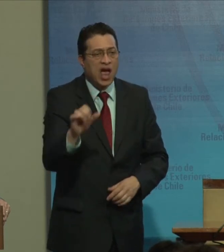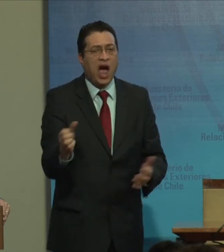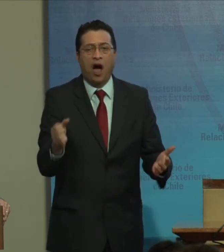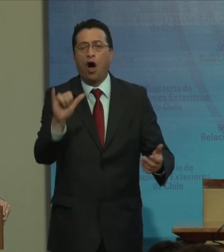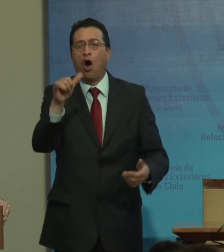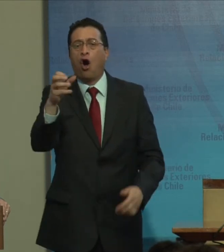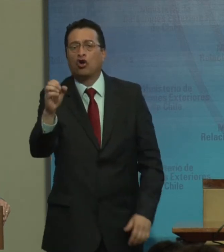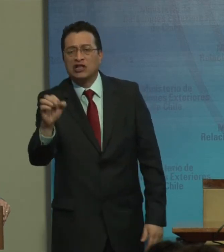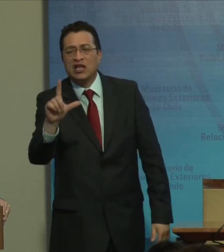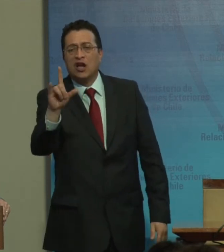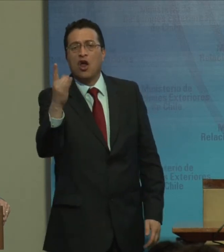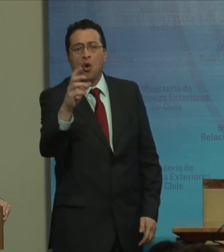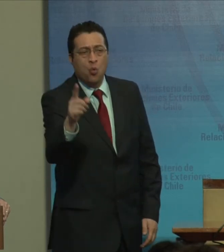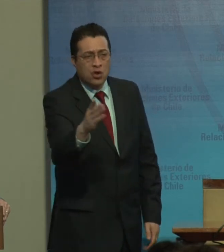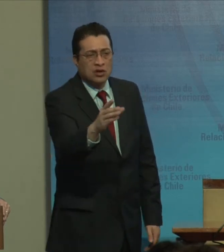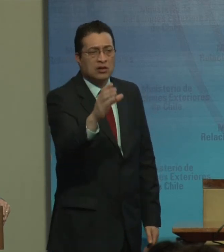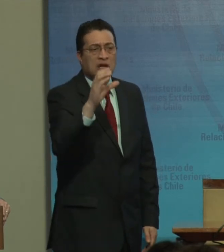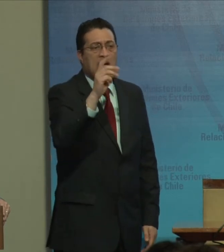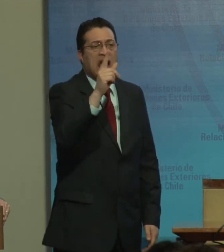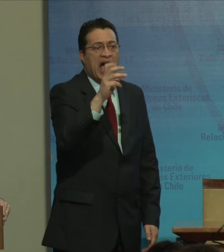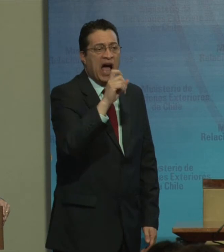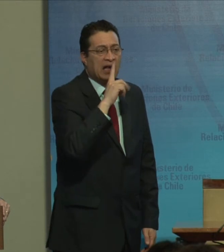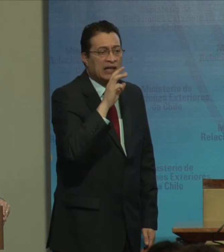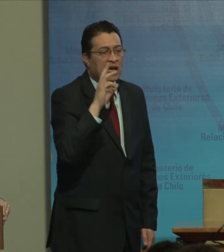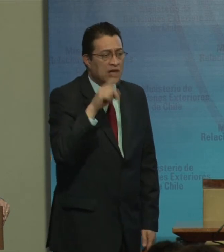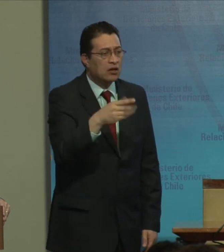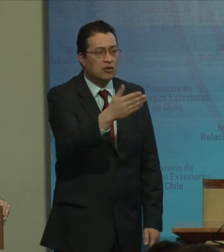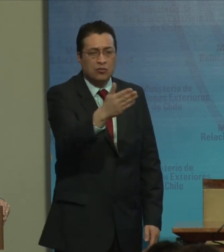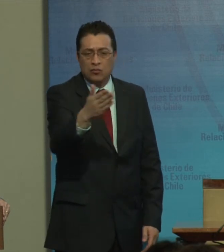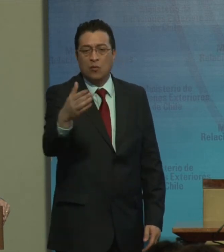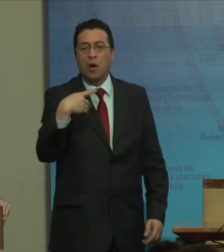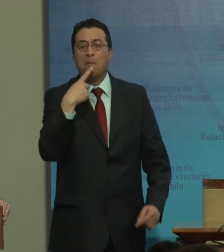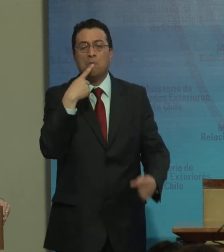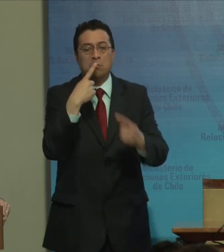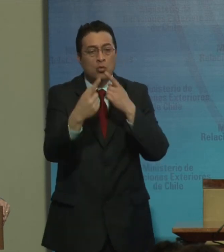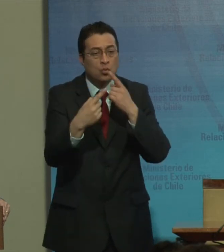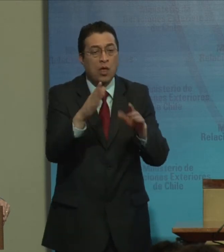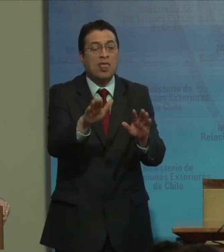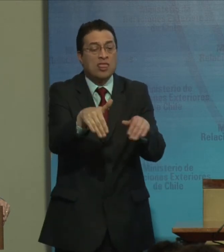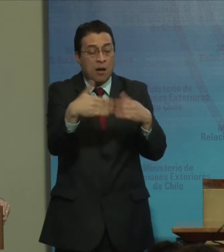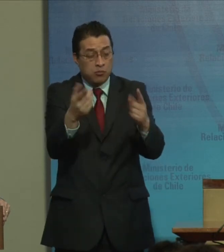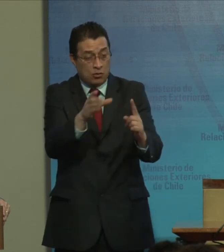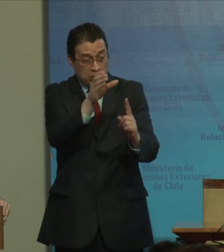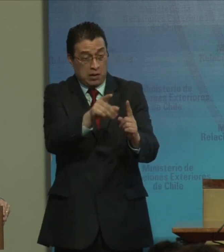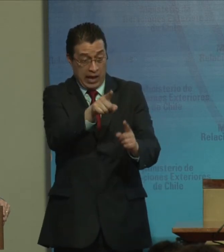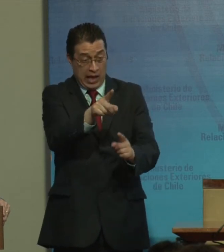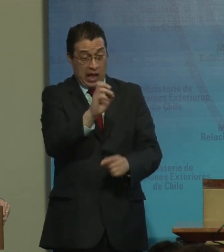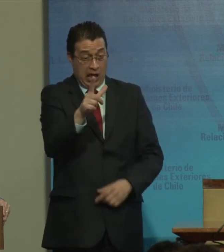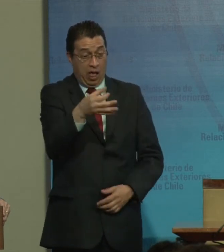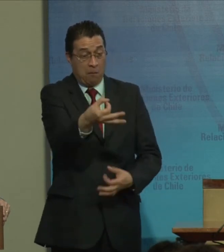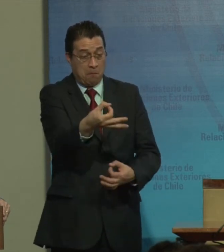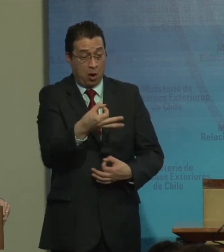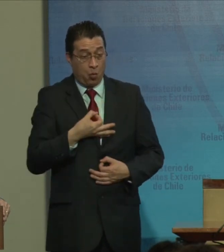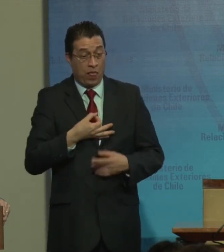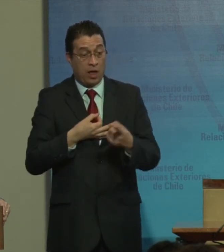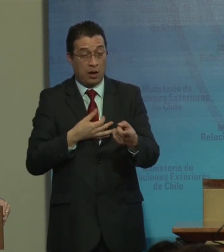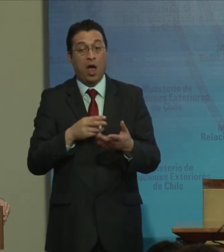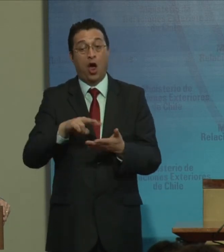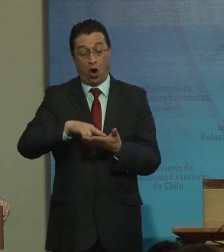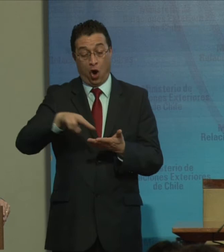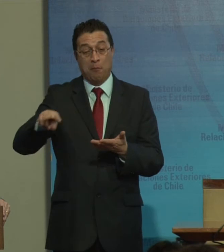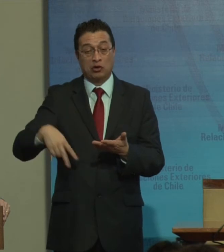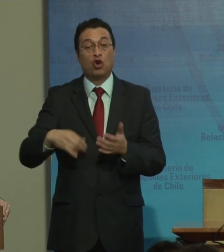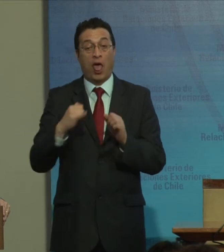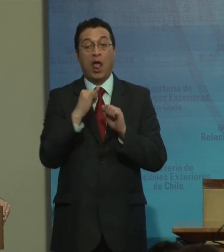José, se llama Luis, Catherine, y que después que le pregunte su nombre, él me contará un poquito de la convención